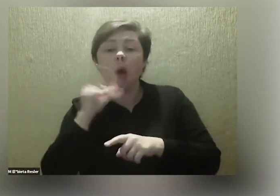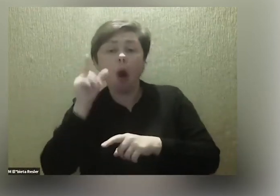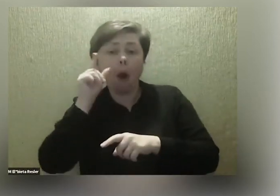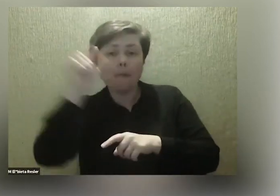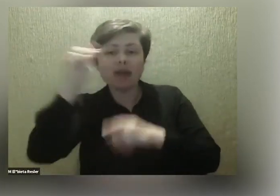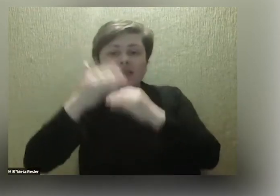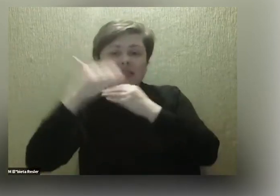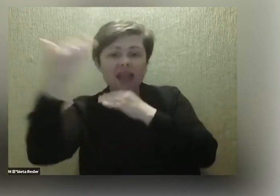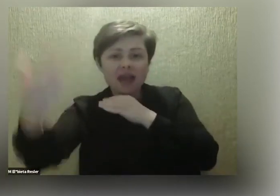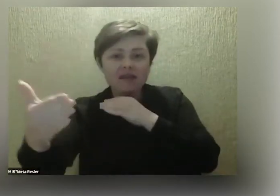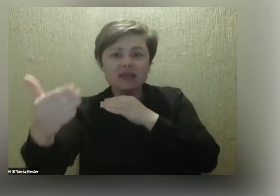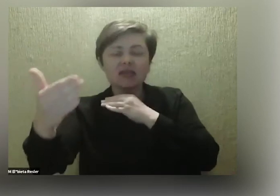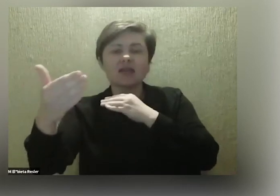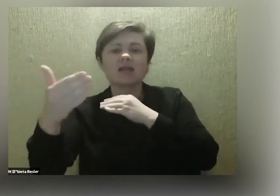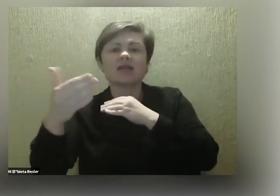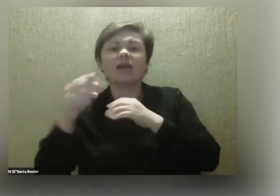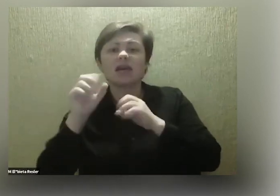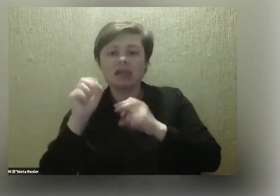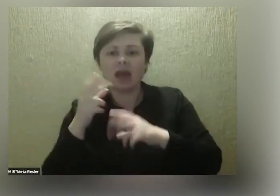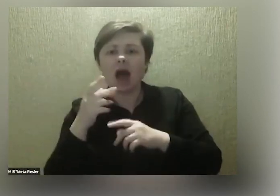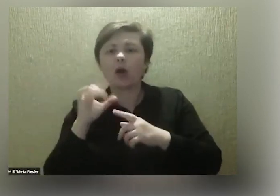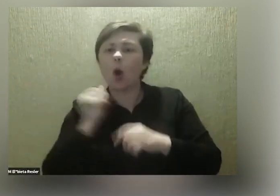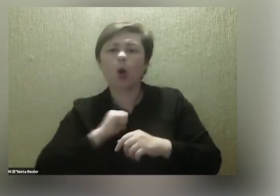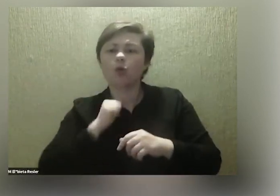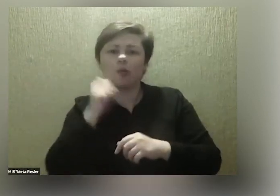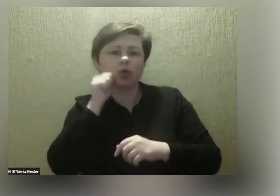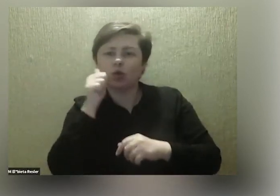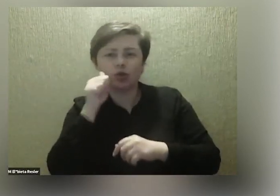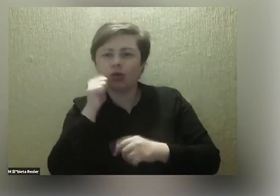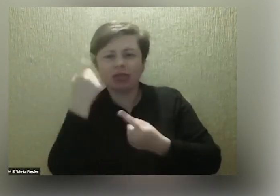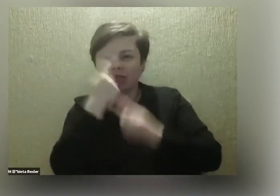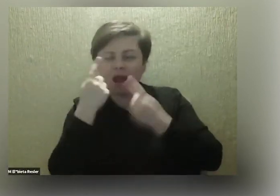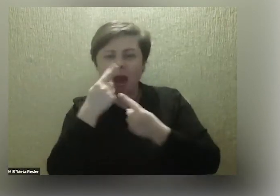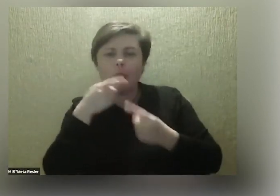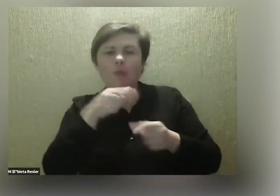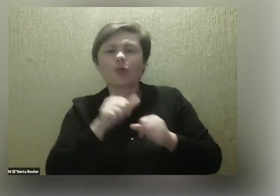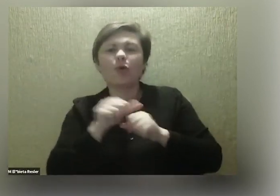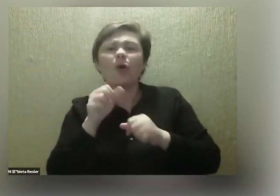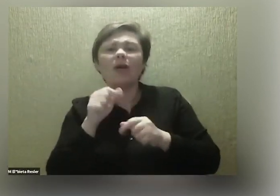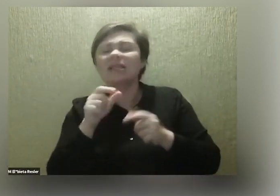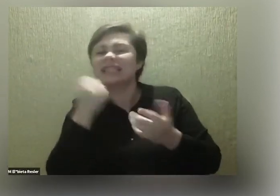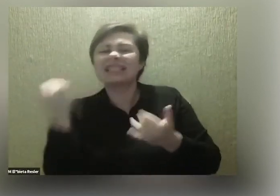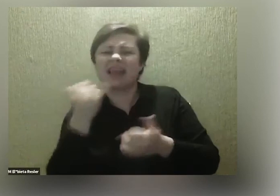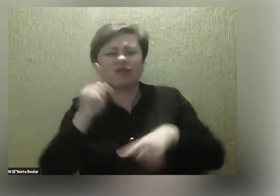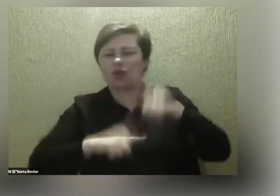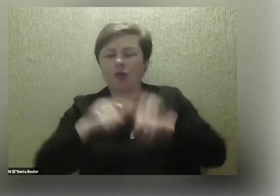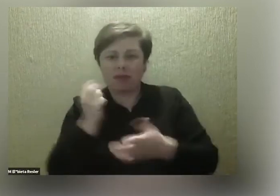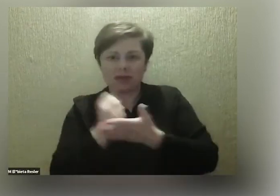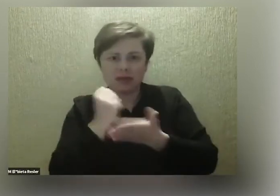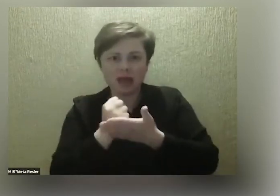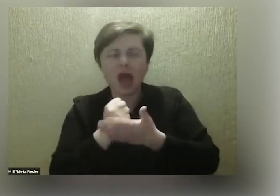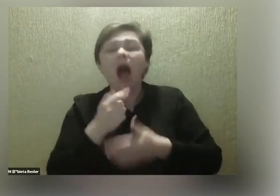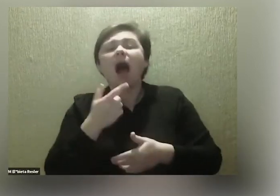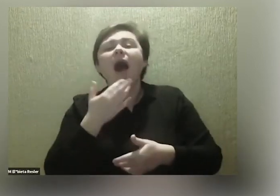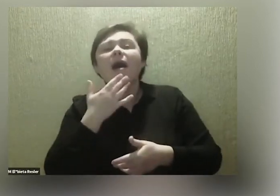zewnętrznej. Tak, tak. My tego sobie na co dzień nie myślimy, no bo to jest dla nas perspektywa, która jest od zawsze. Natomiast ja mówię o